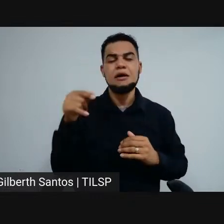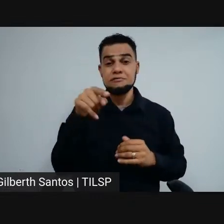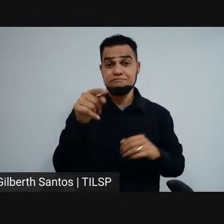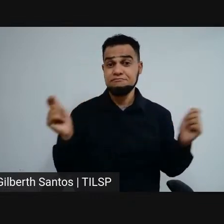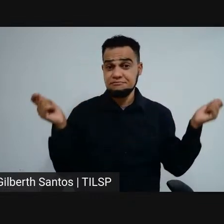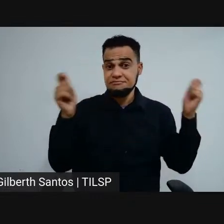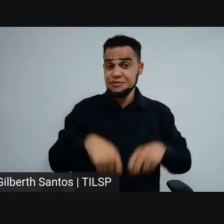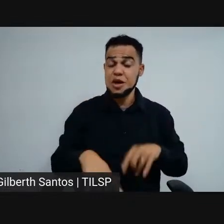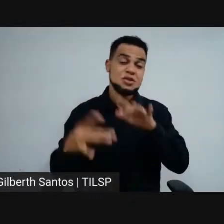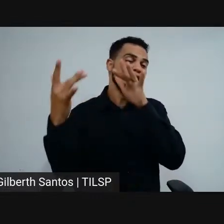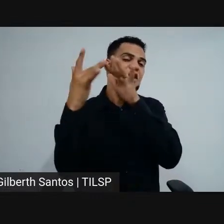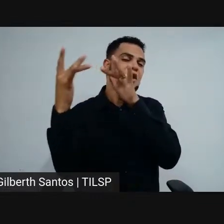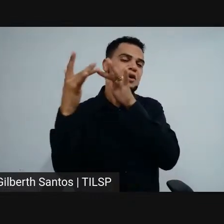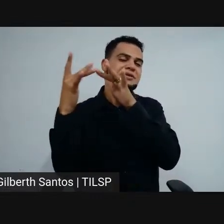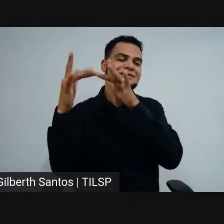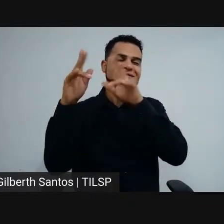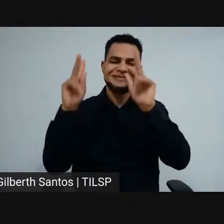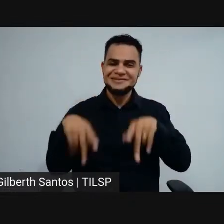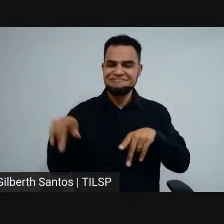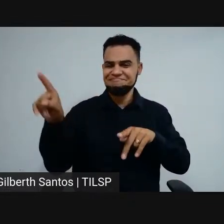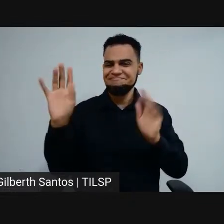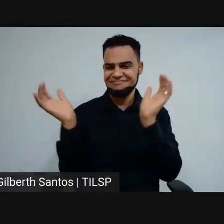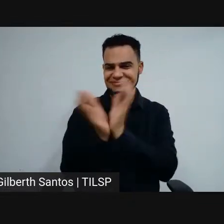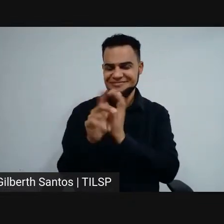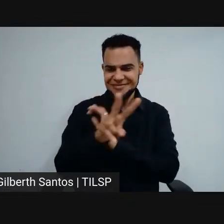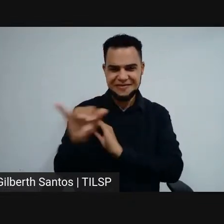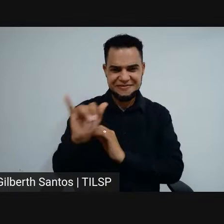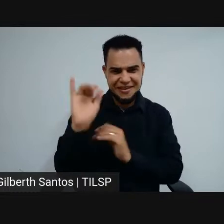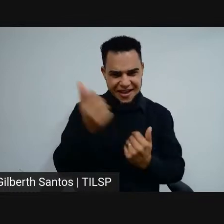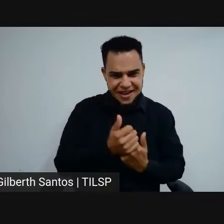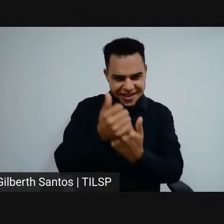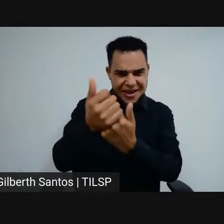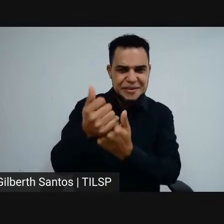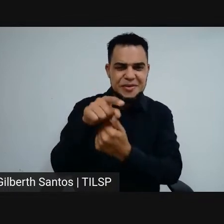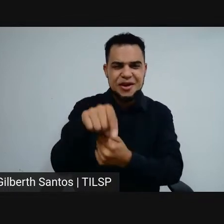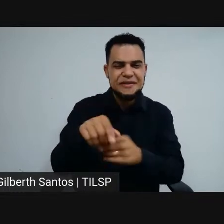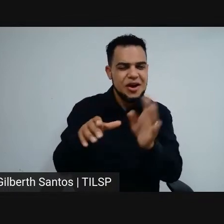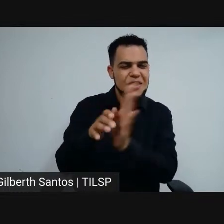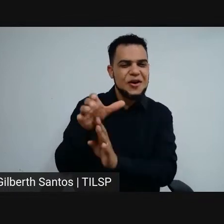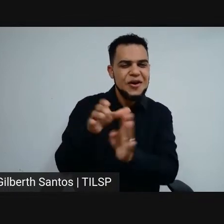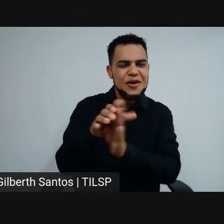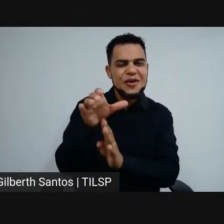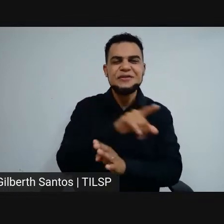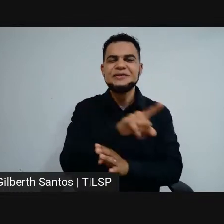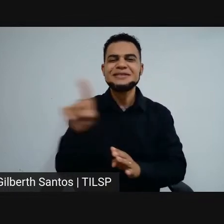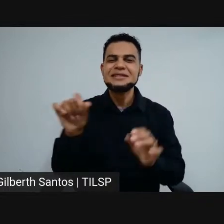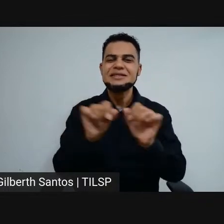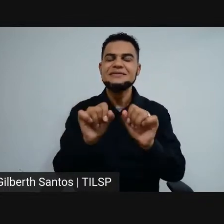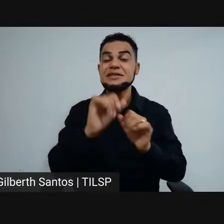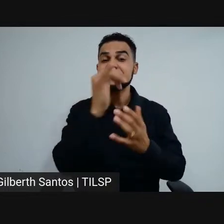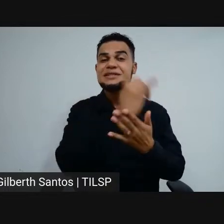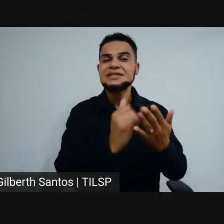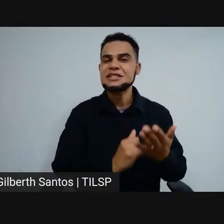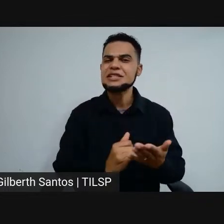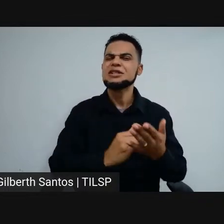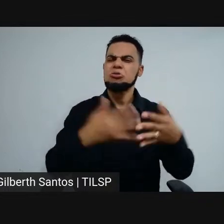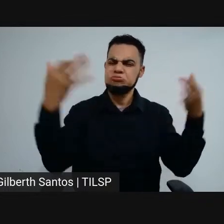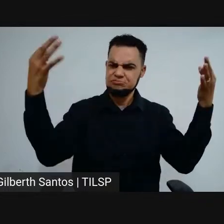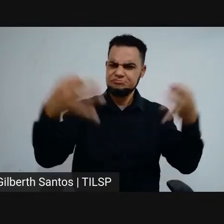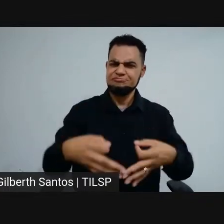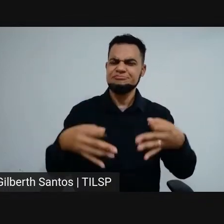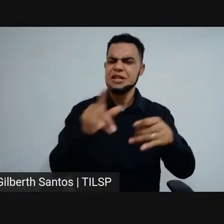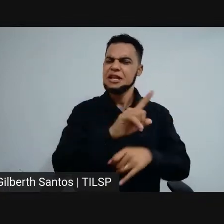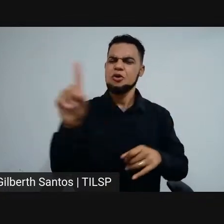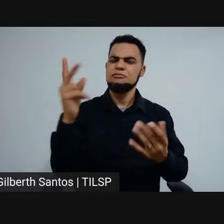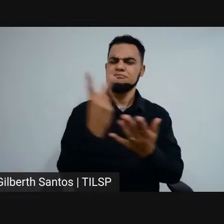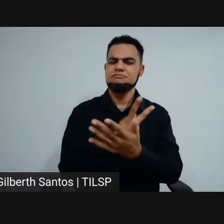ter esse contato com esse grupo que vai te dar todas as orientações para que você faça uma inscrição sem erros, para